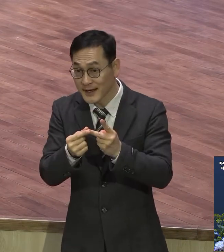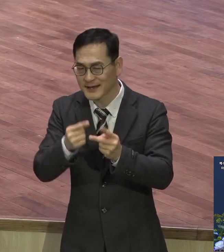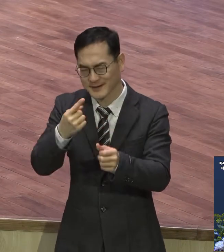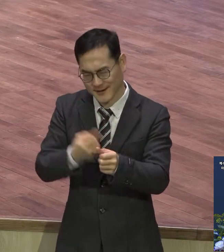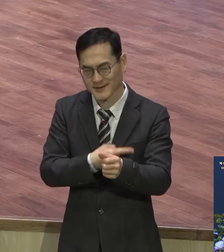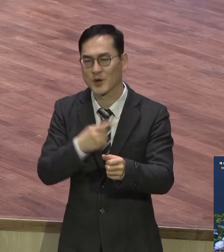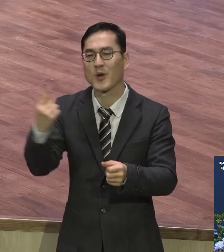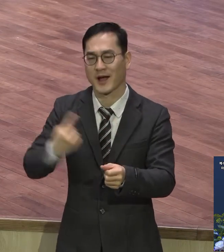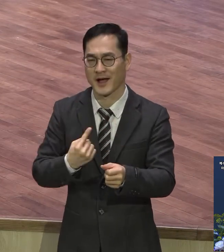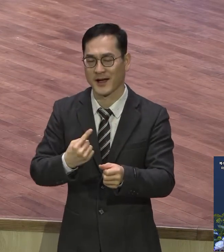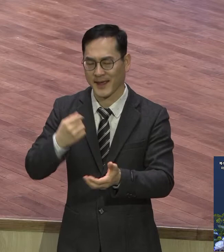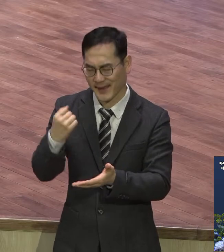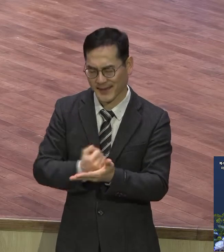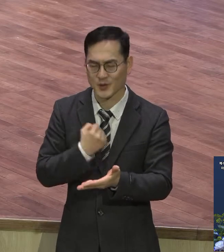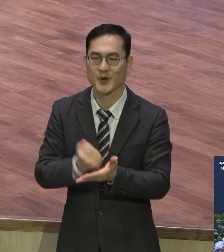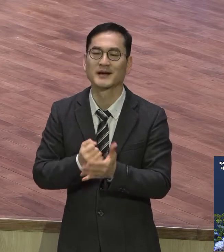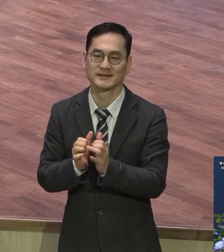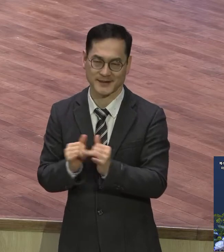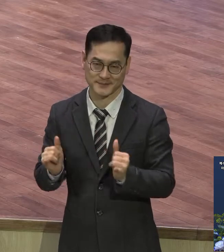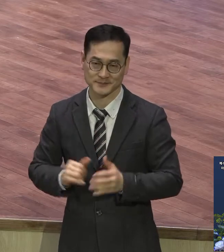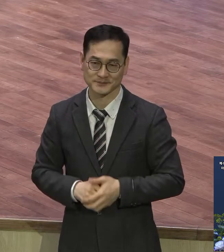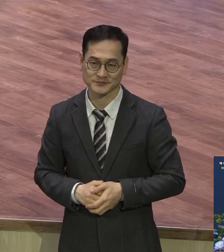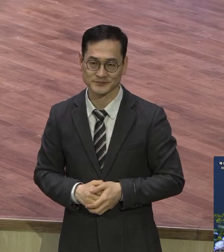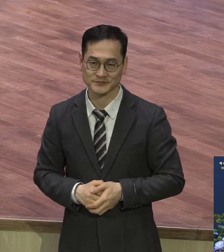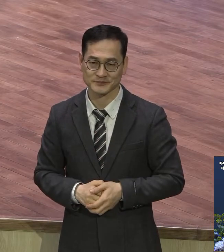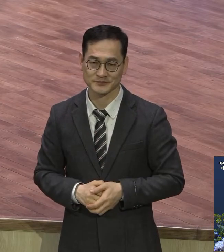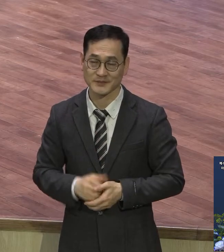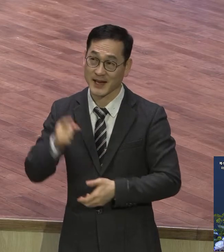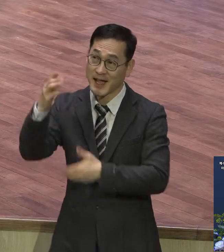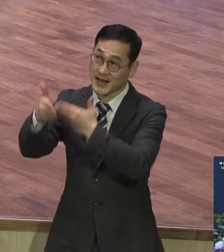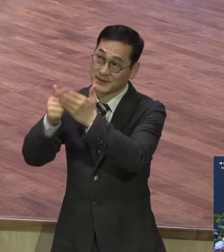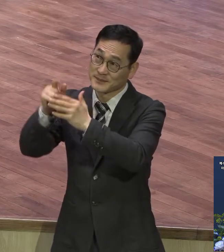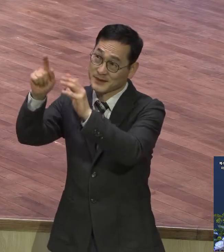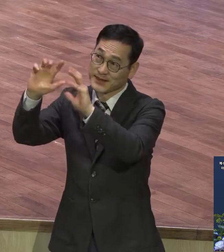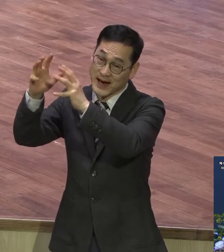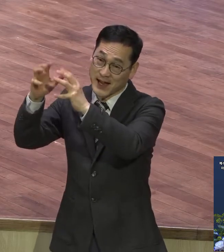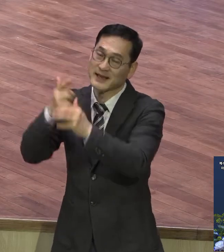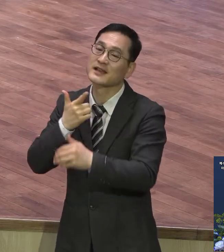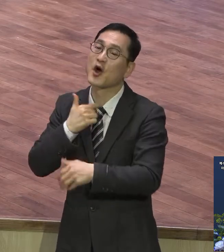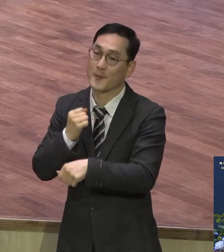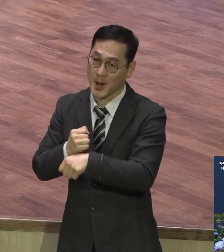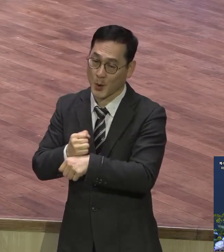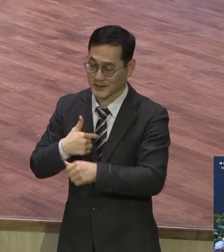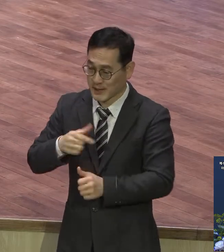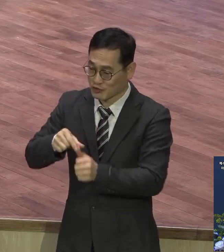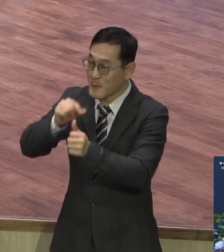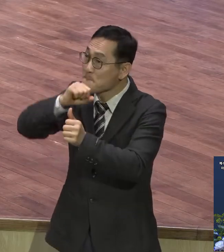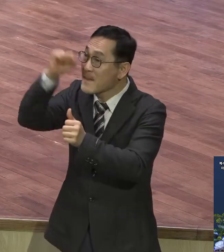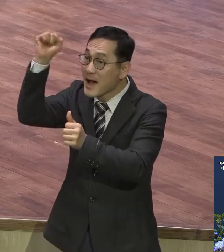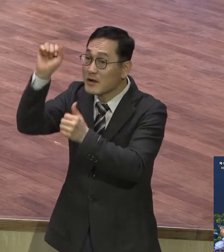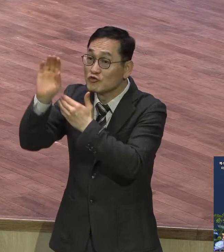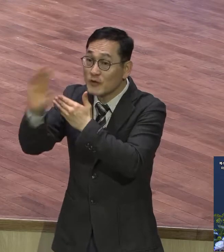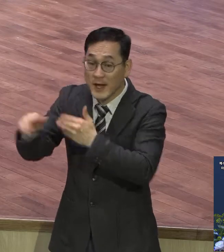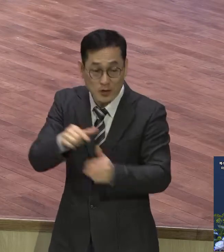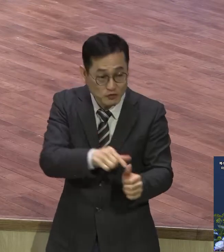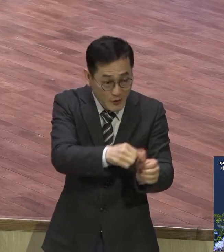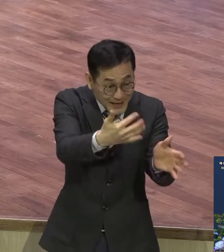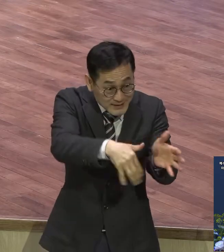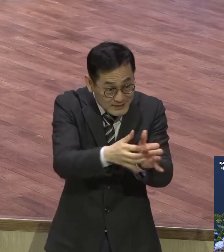하나님 나라를 체험하고 내가 구원받고 나니까 구원못받은 사람을 보니까 안타까워 죽겠어.